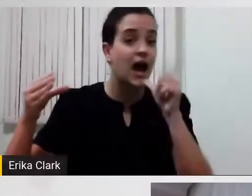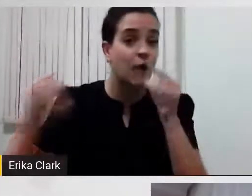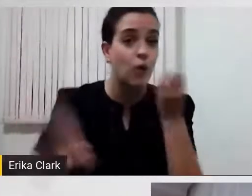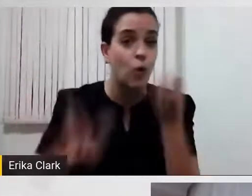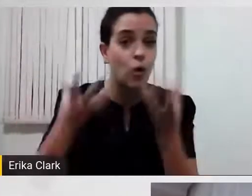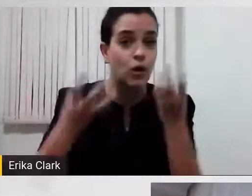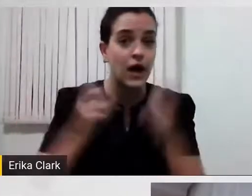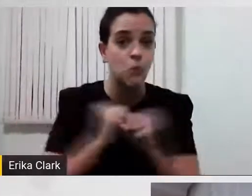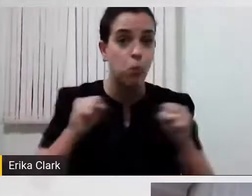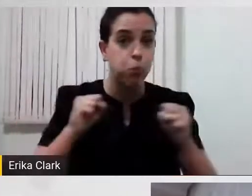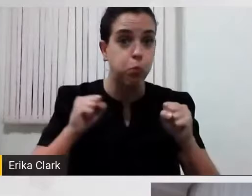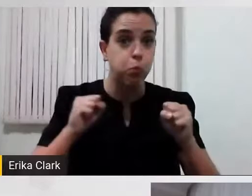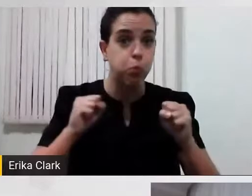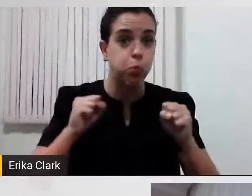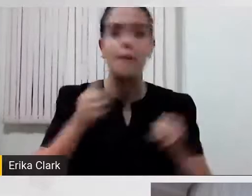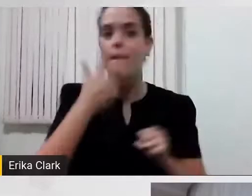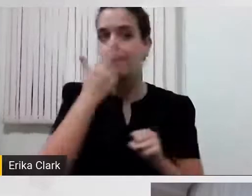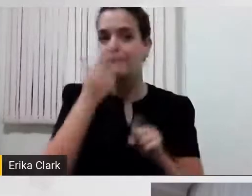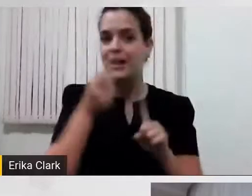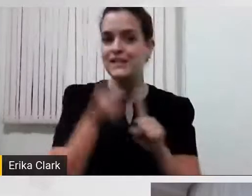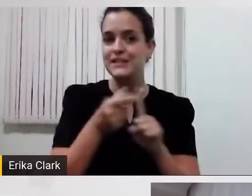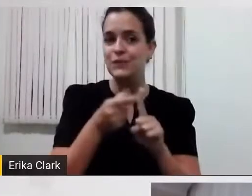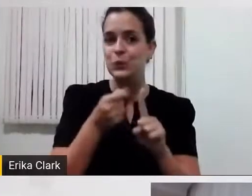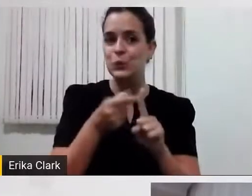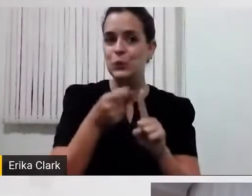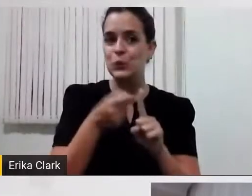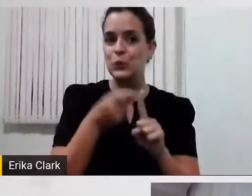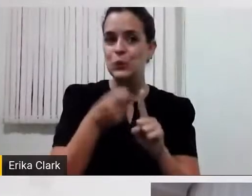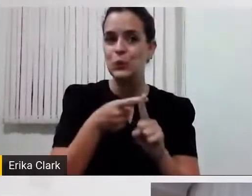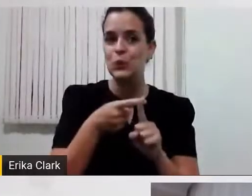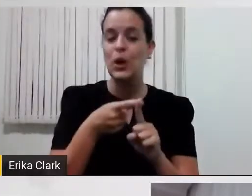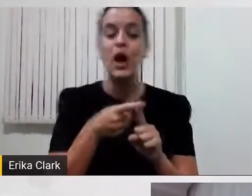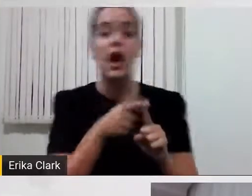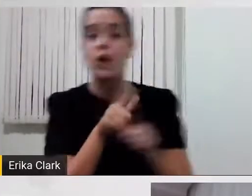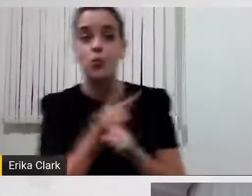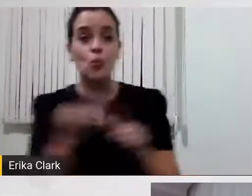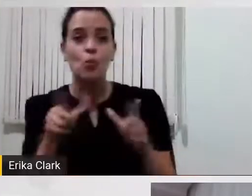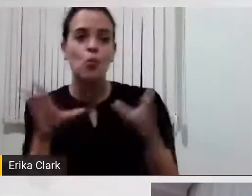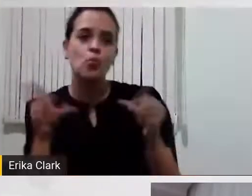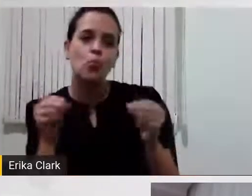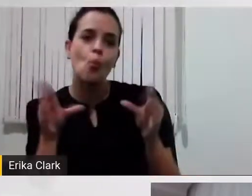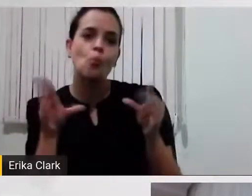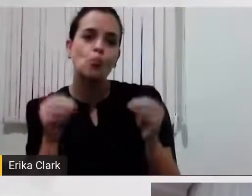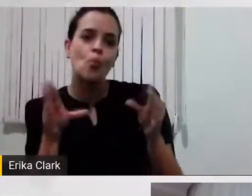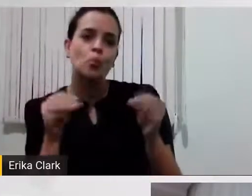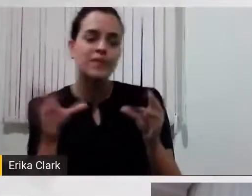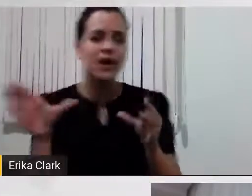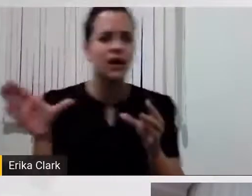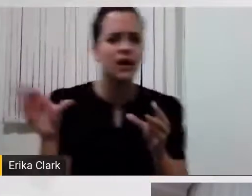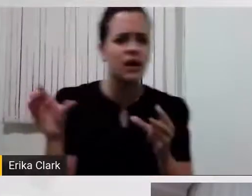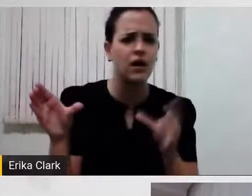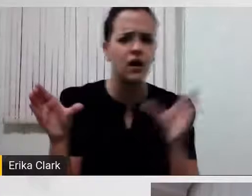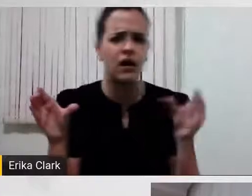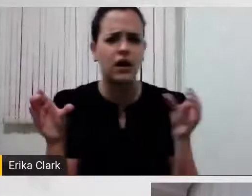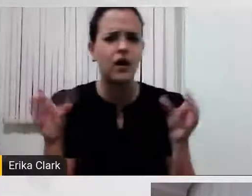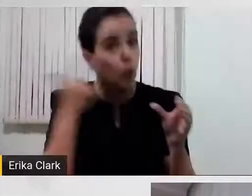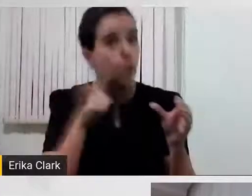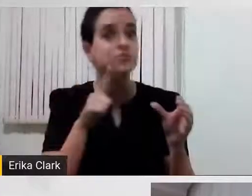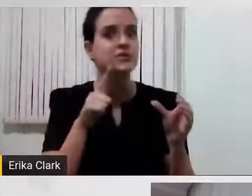e parece, é vidro. E a garrafa sem gás, ela é macia. Então, eu consigo distinguir. Ensinar isso para outras pessoas